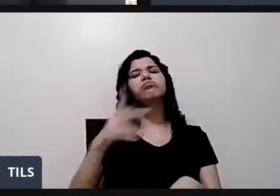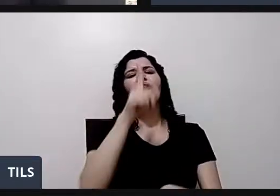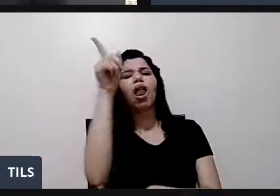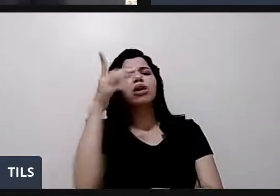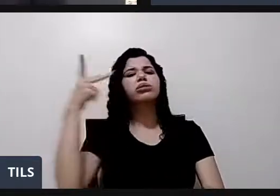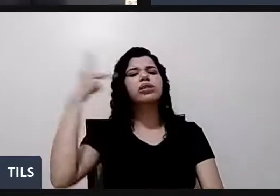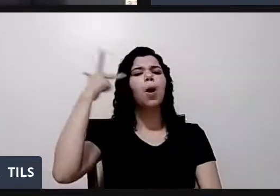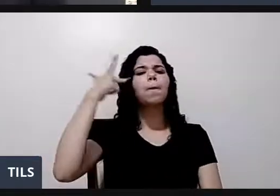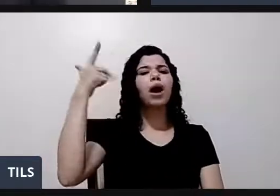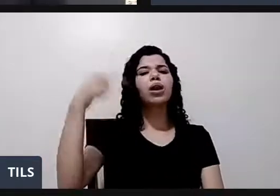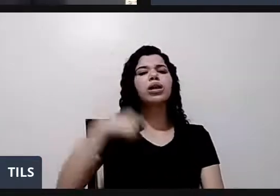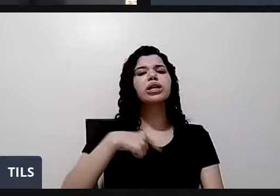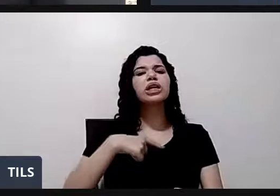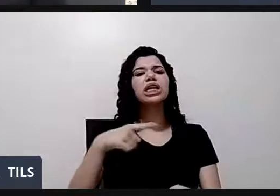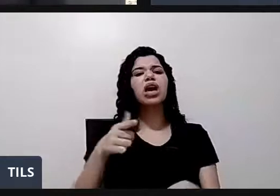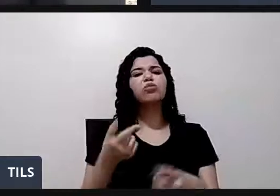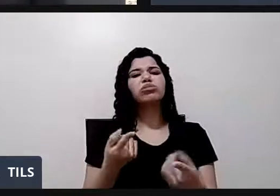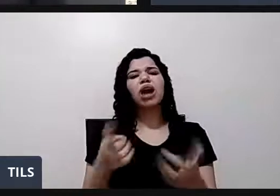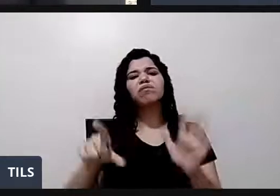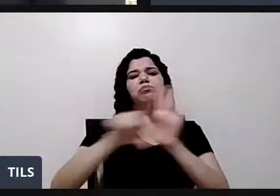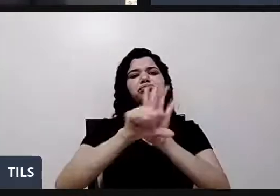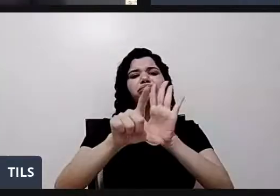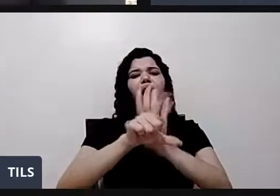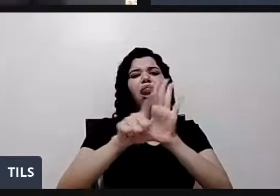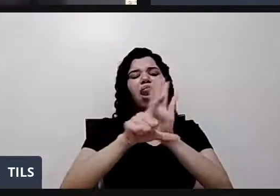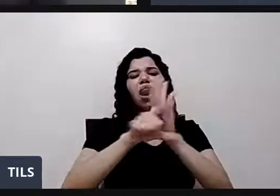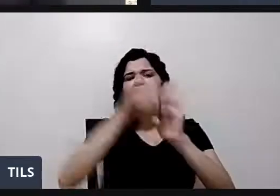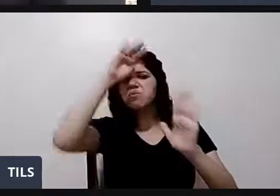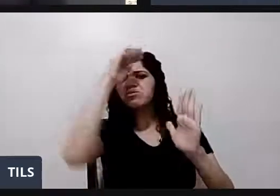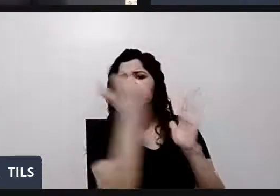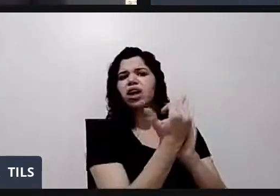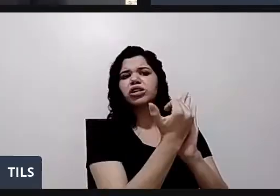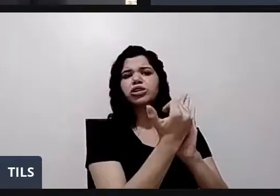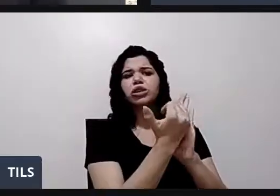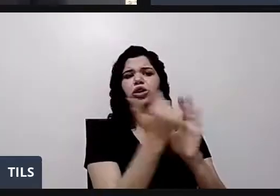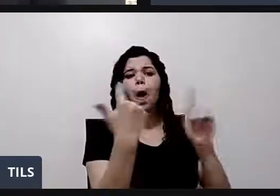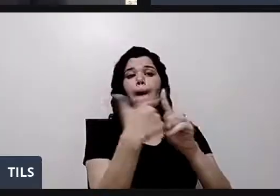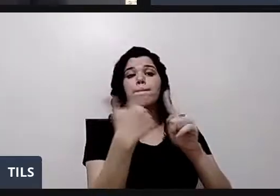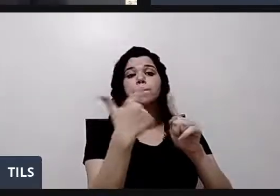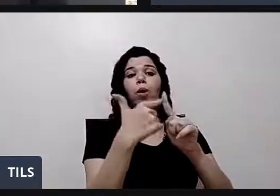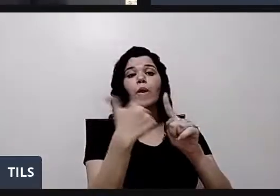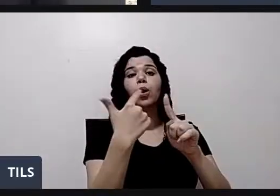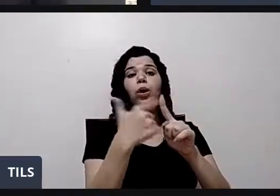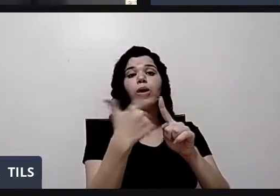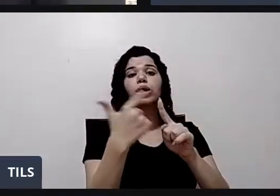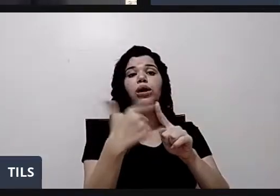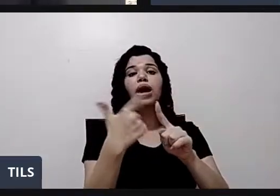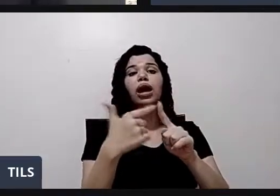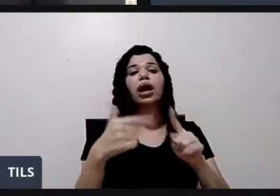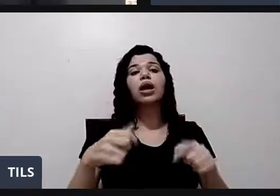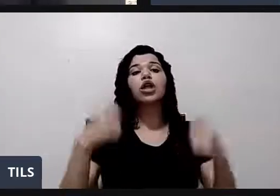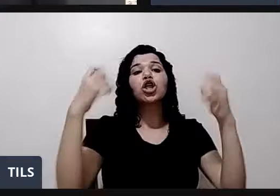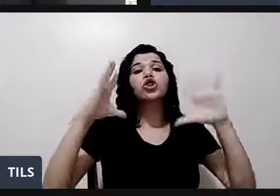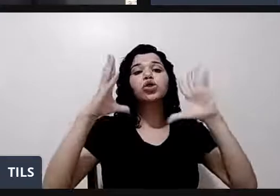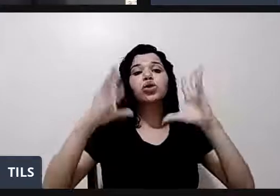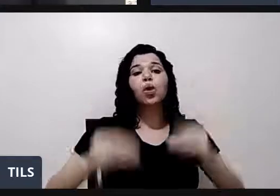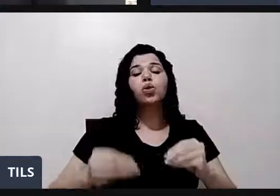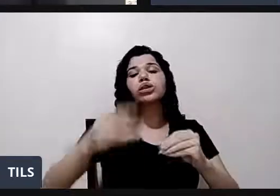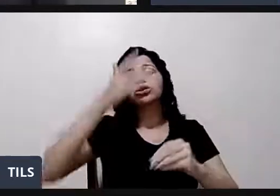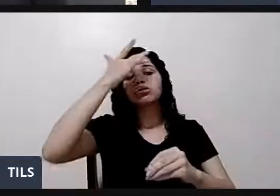estava infringindo uma lei. Porque produtos audiovisuais no Brasil, todos têm que ter tradução em libras. Ele viu uma